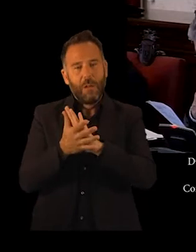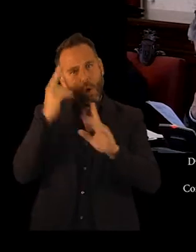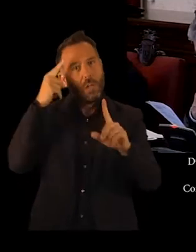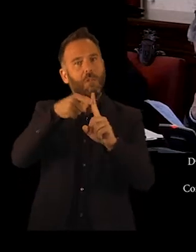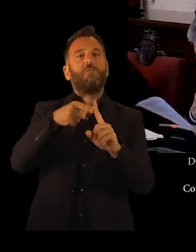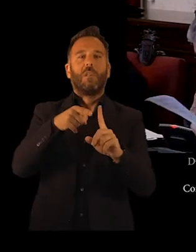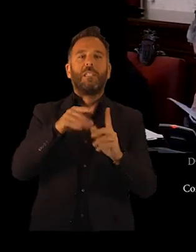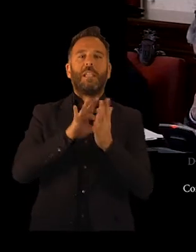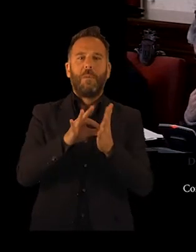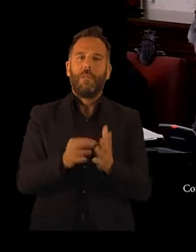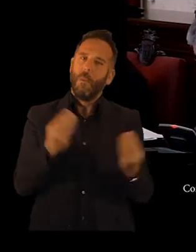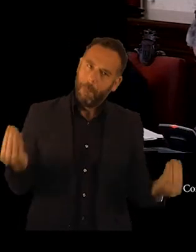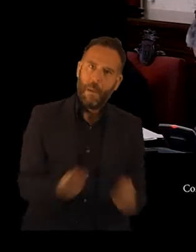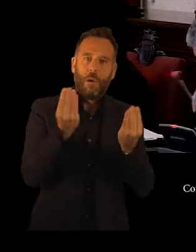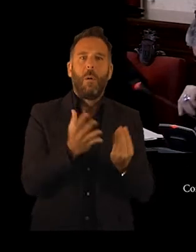y cubrir sus necesidades.